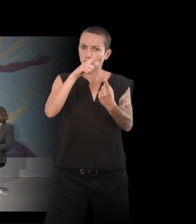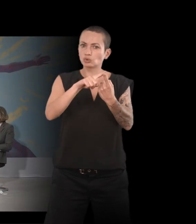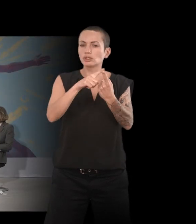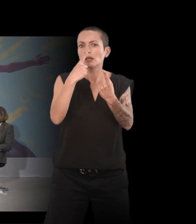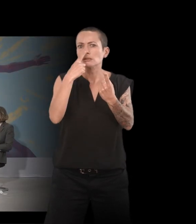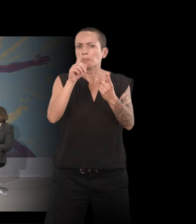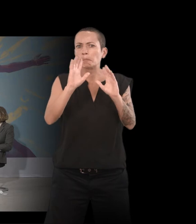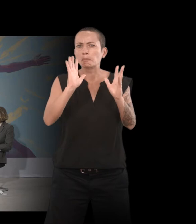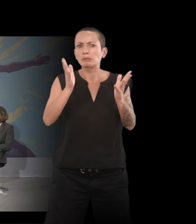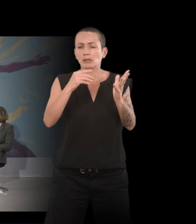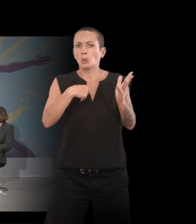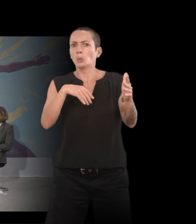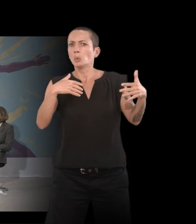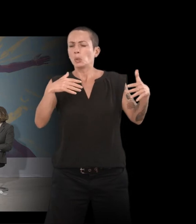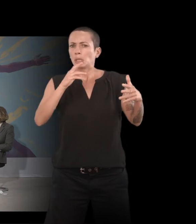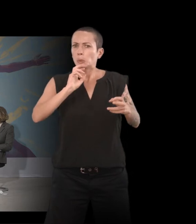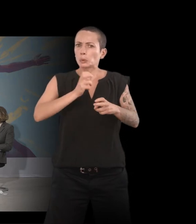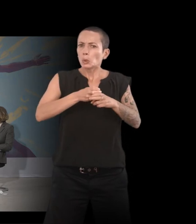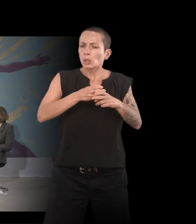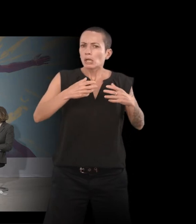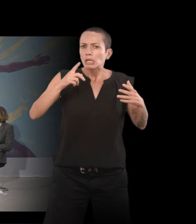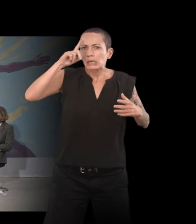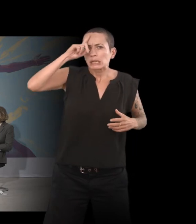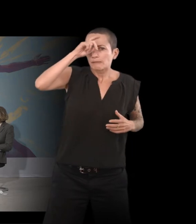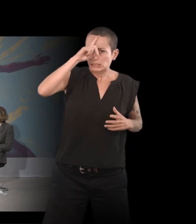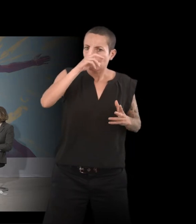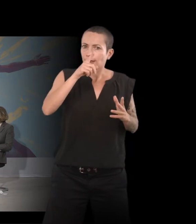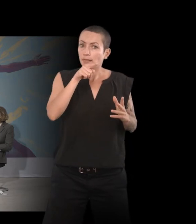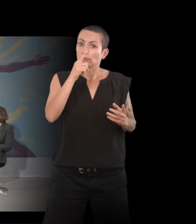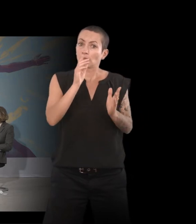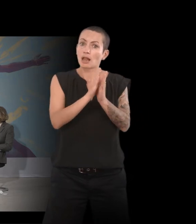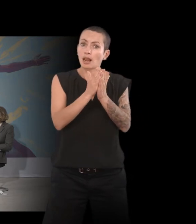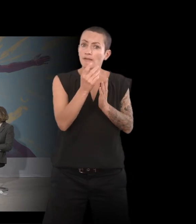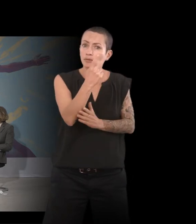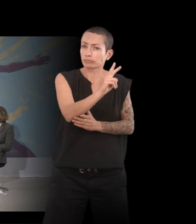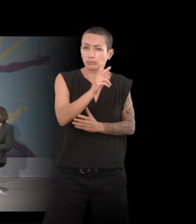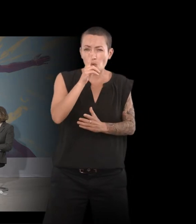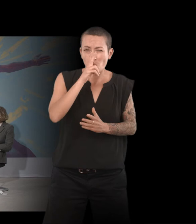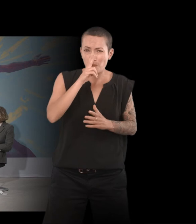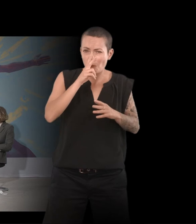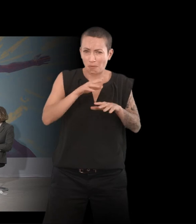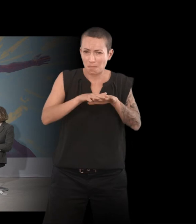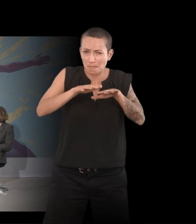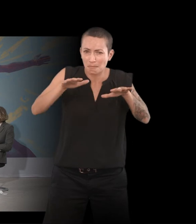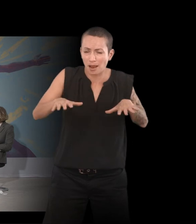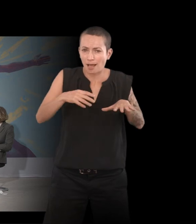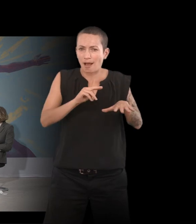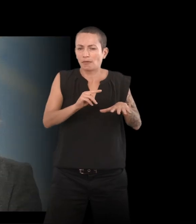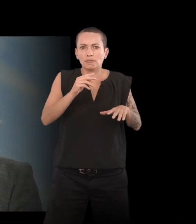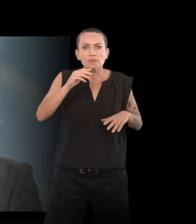peut paraître a priori difficile, Camille Reynaud, votre livre est plan d'humour et il fait preuve d'une maturité